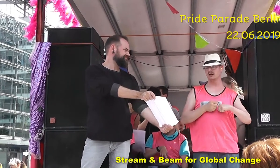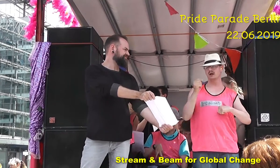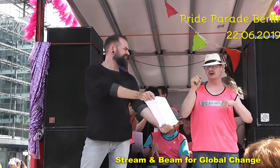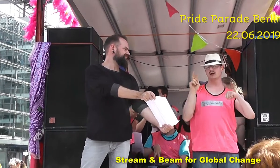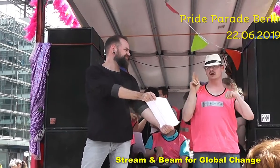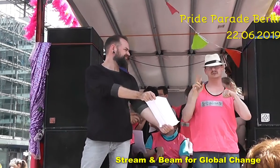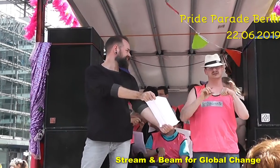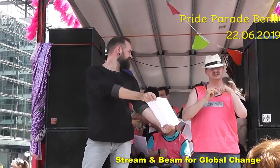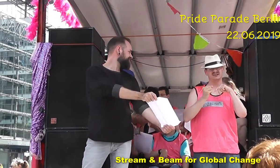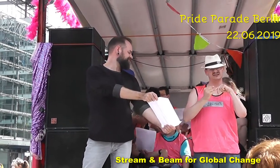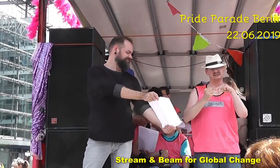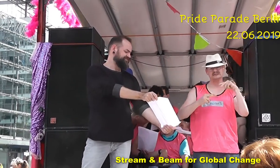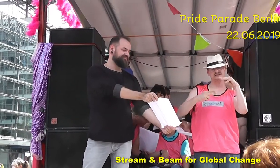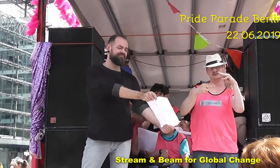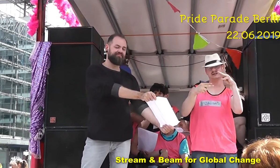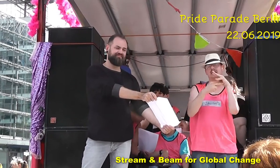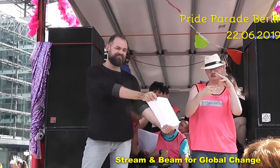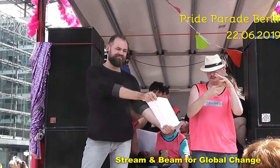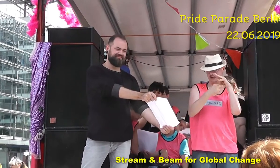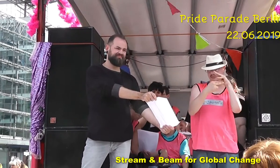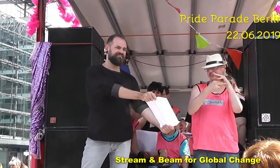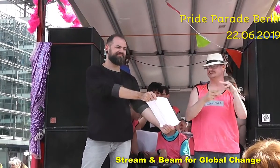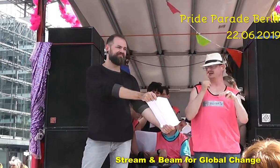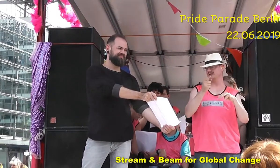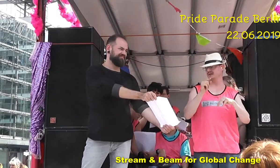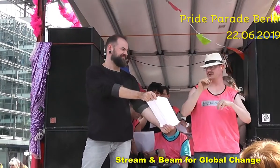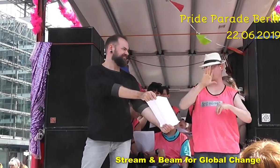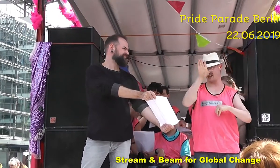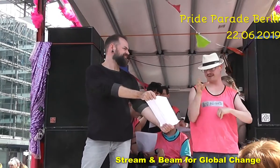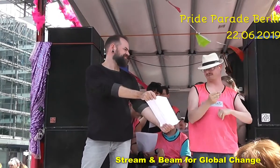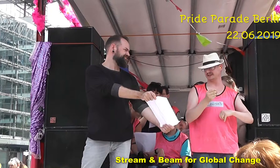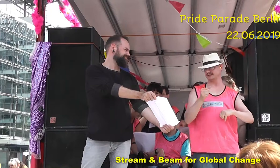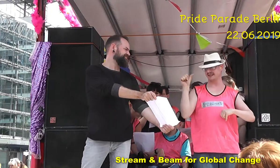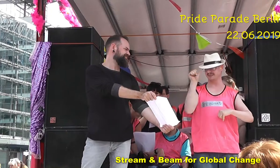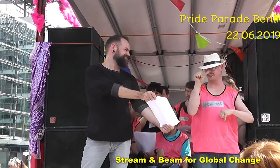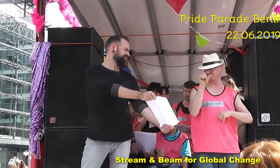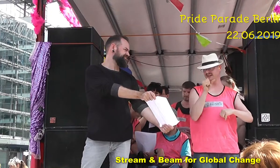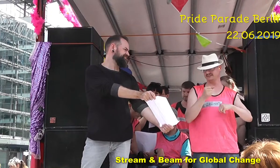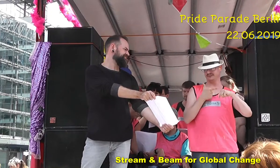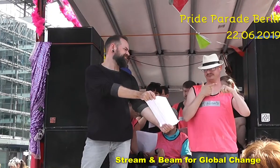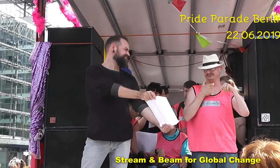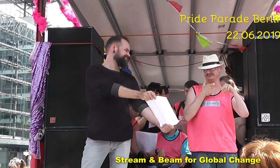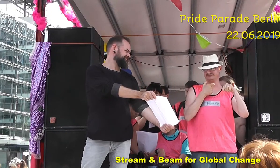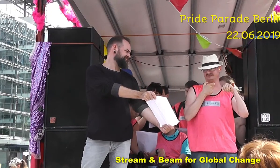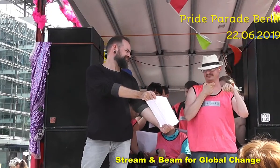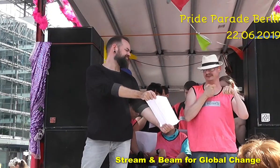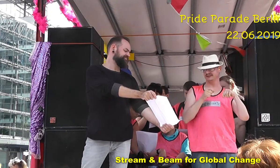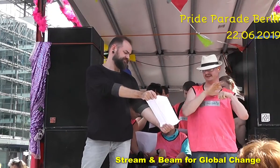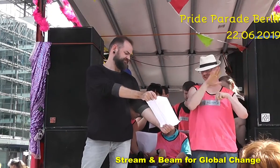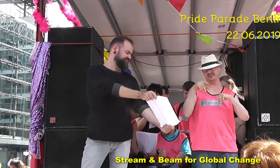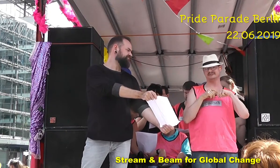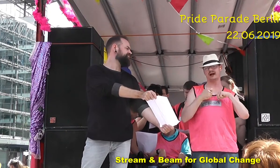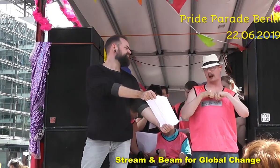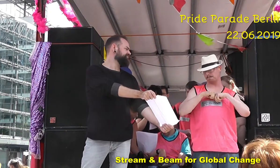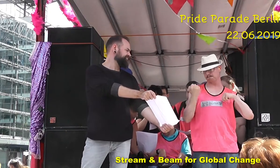Geflüchtete sehr wenig Geld, müssen in Wohnheimen leben, dürfen nicht arbeiten und werden